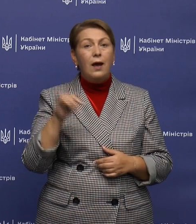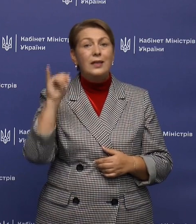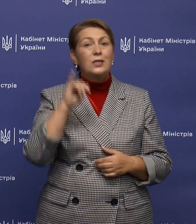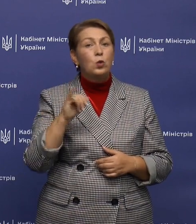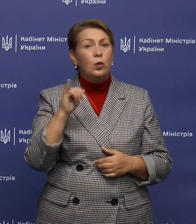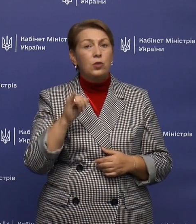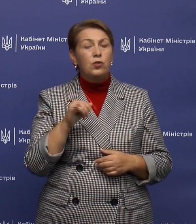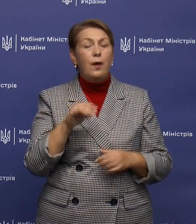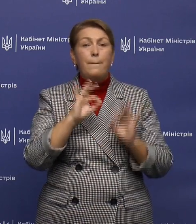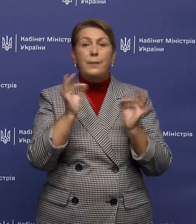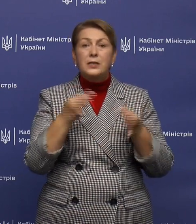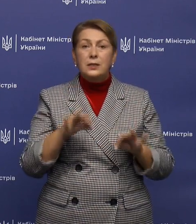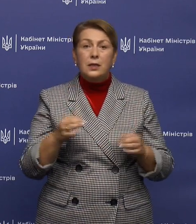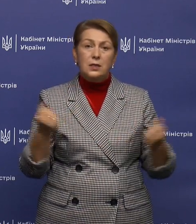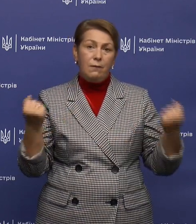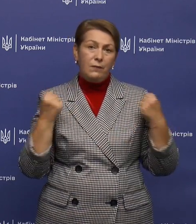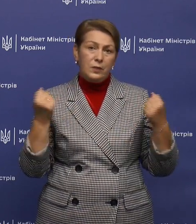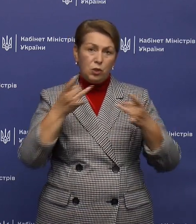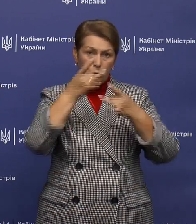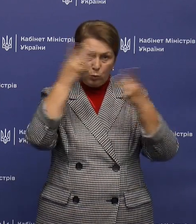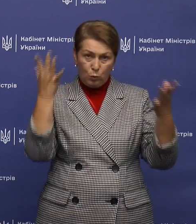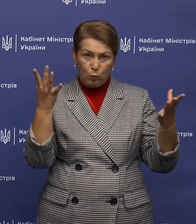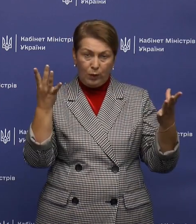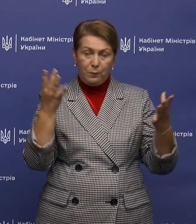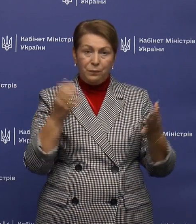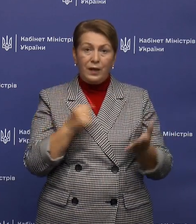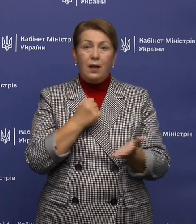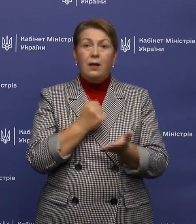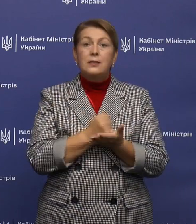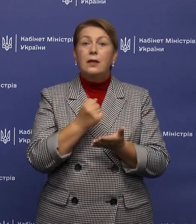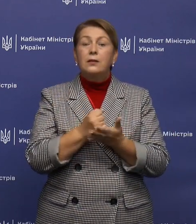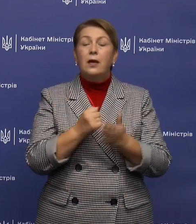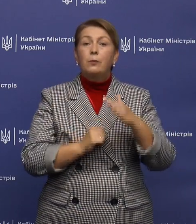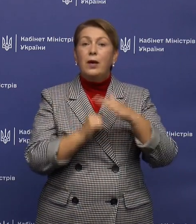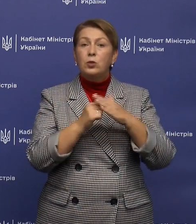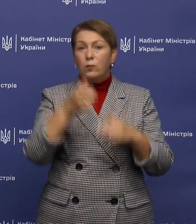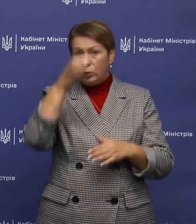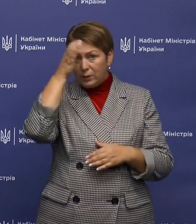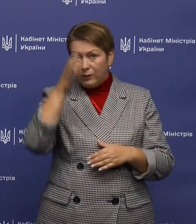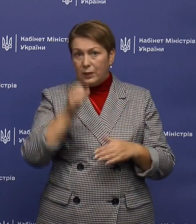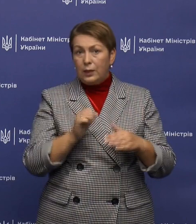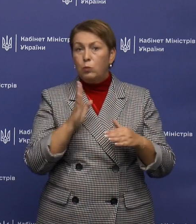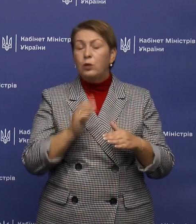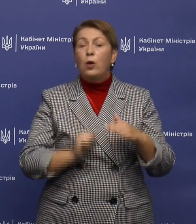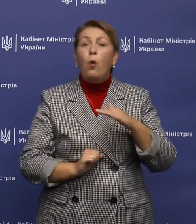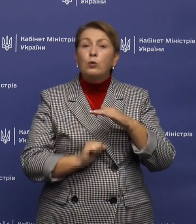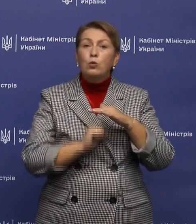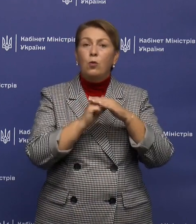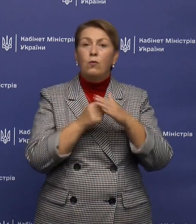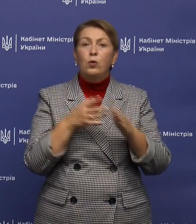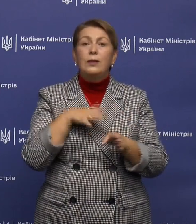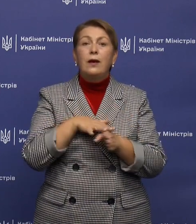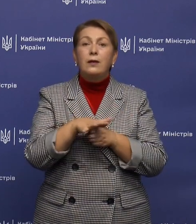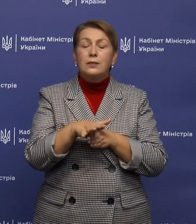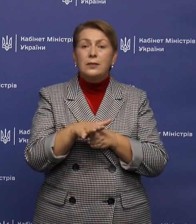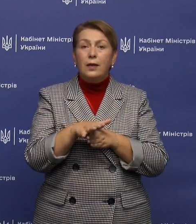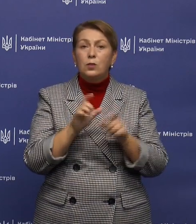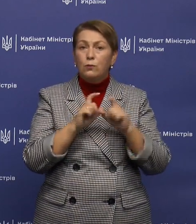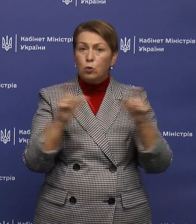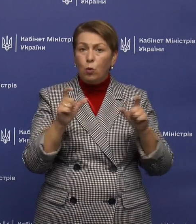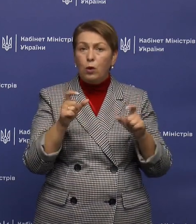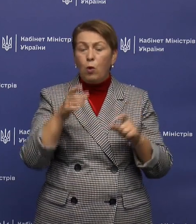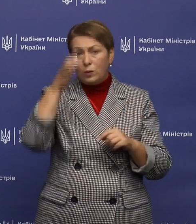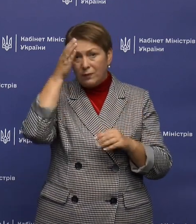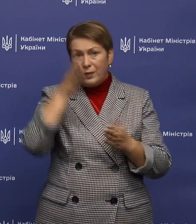містецька і фізична культура. Стандарт базової освіти буде основою для реалізації у школах освітні галузи